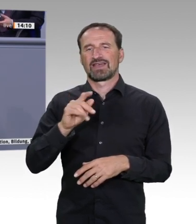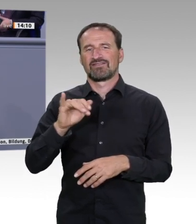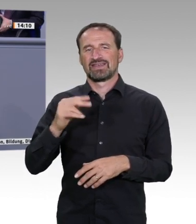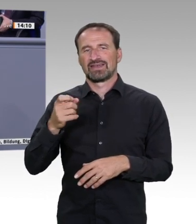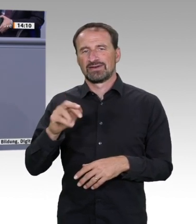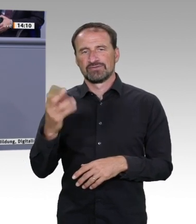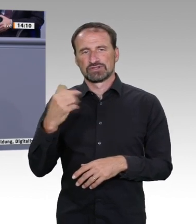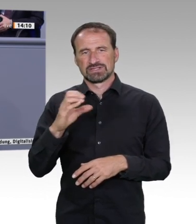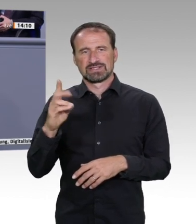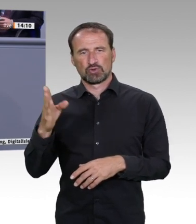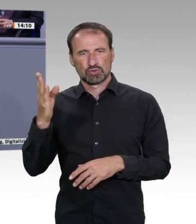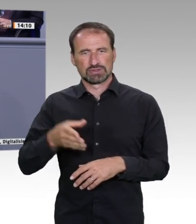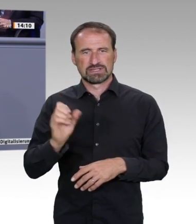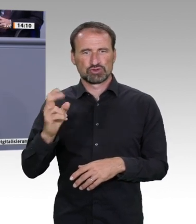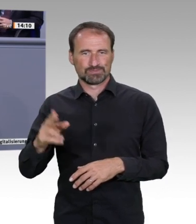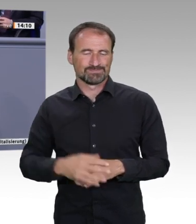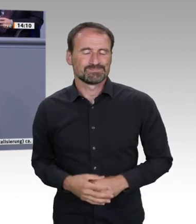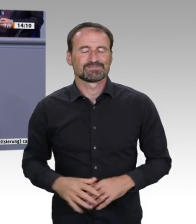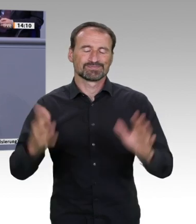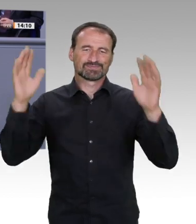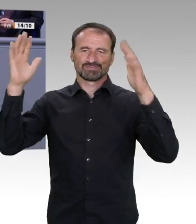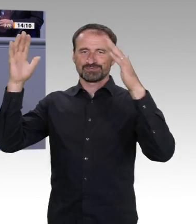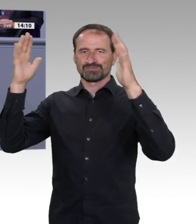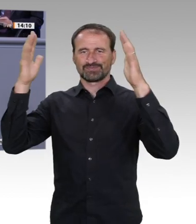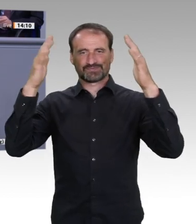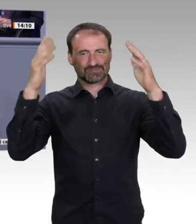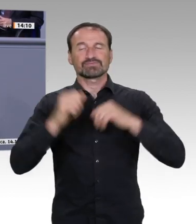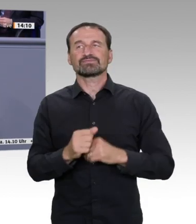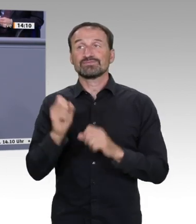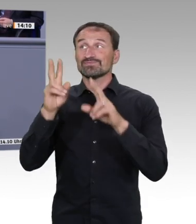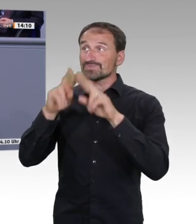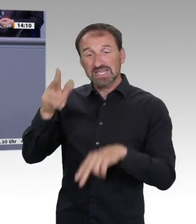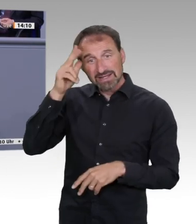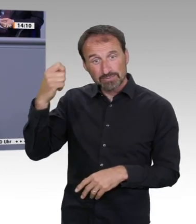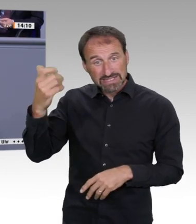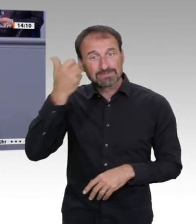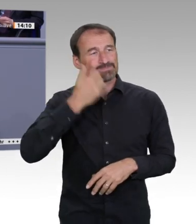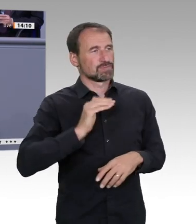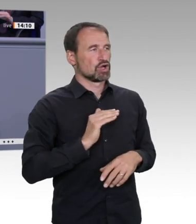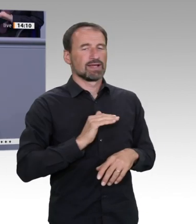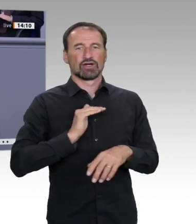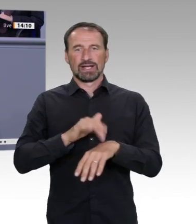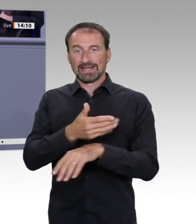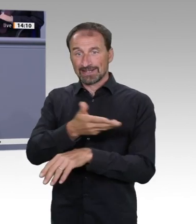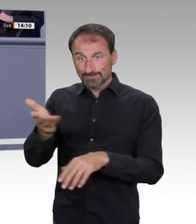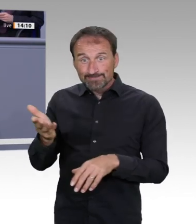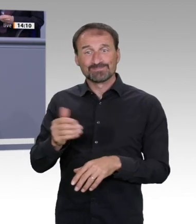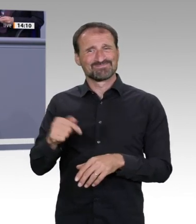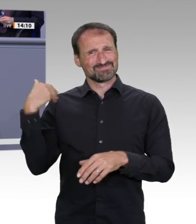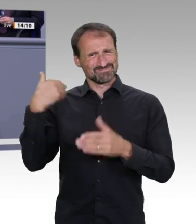wichtig gewesen, dass wir schon vor vielen Jahren eine Kooperation eingegangen sind, was das